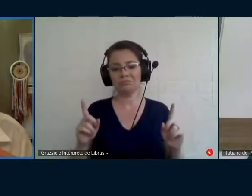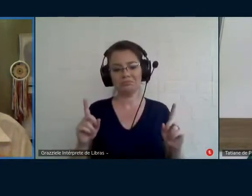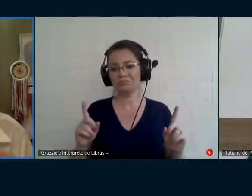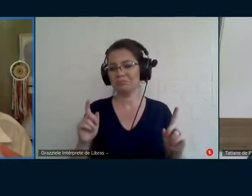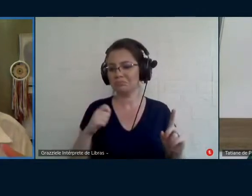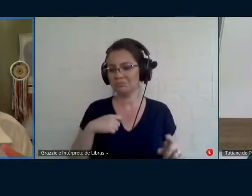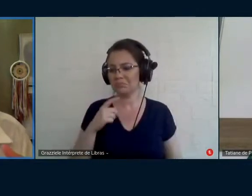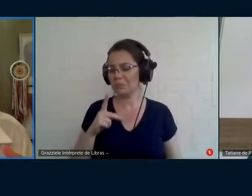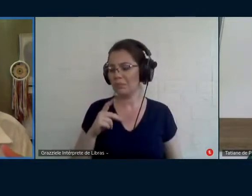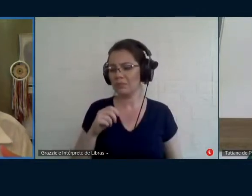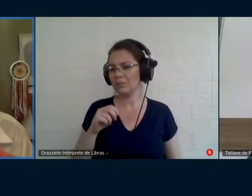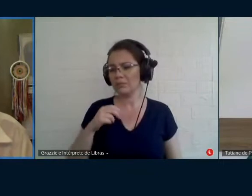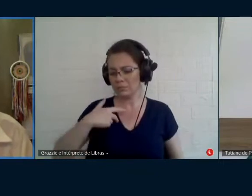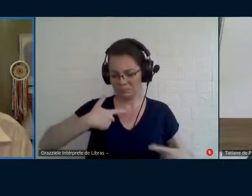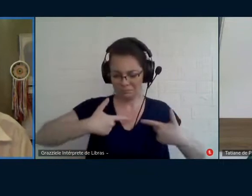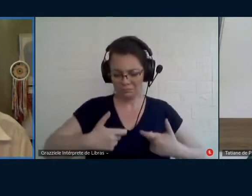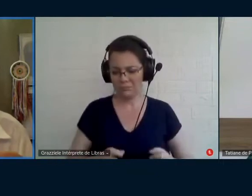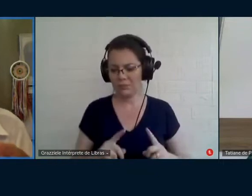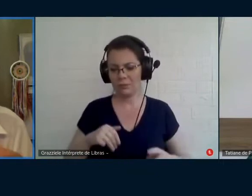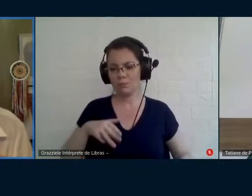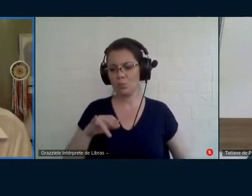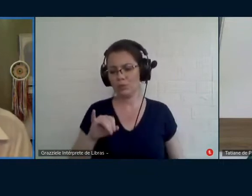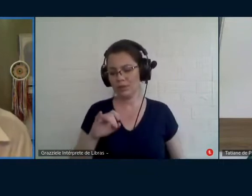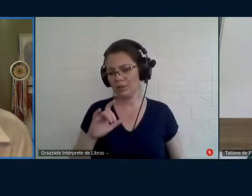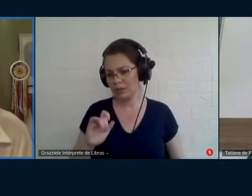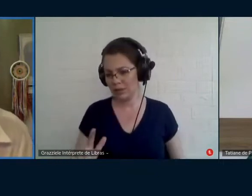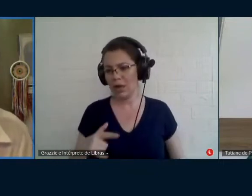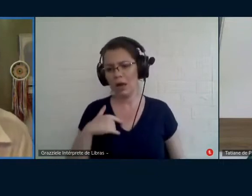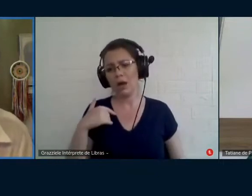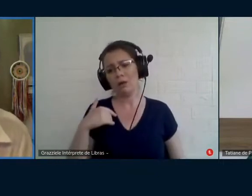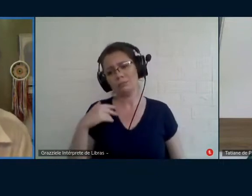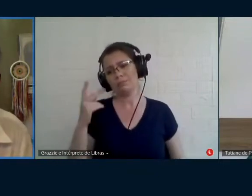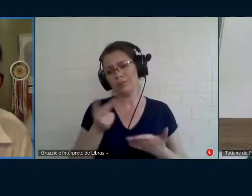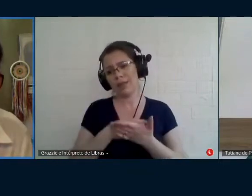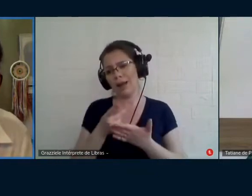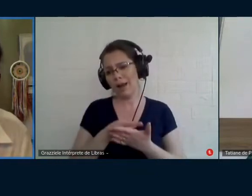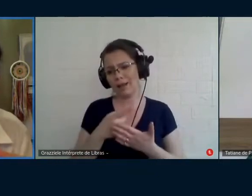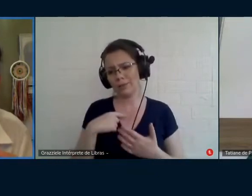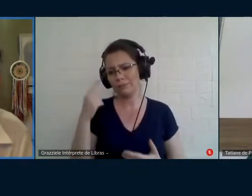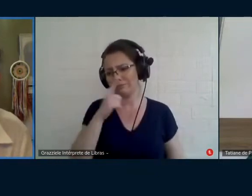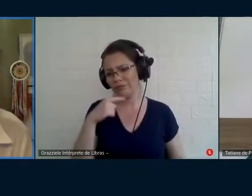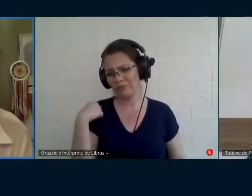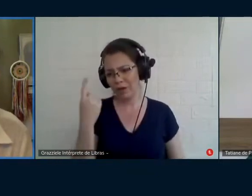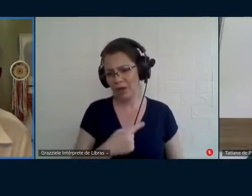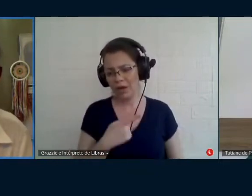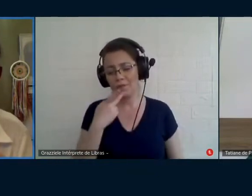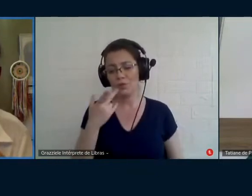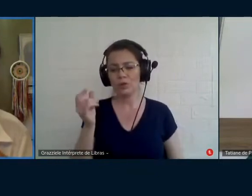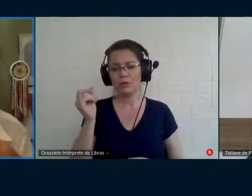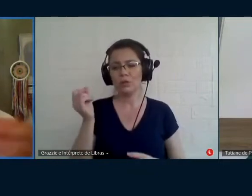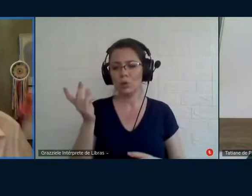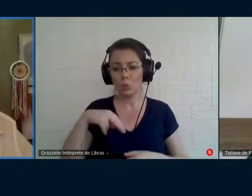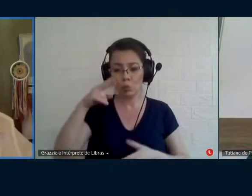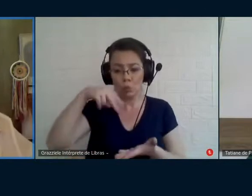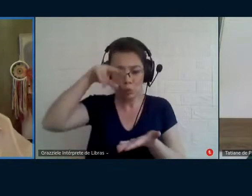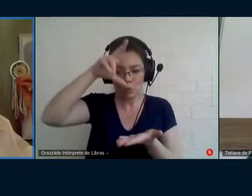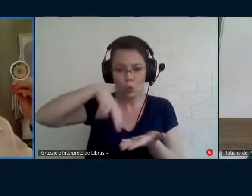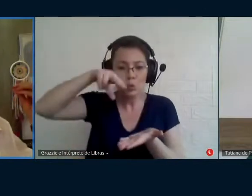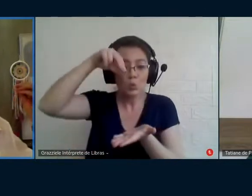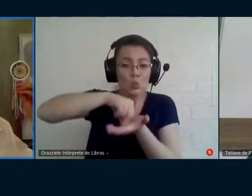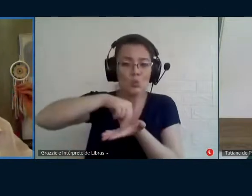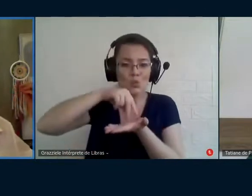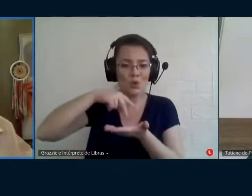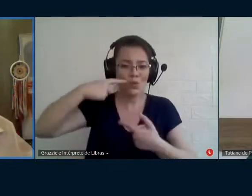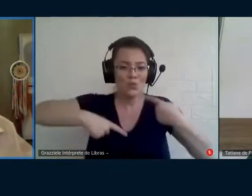é um equívoco nosso então você traz isso para o centro da discussão por isso que lá